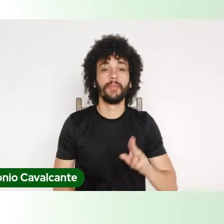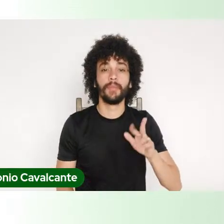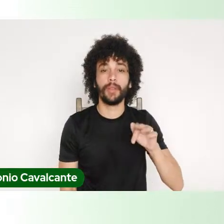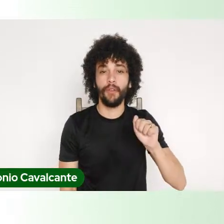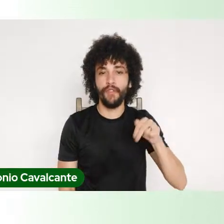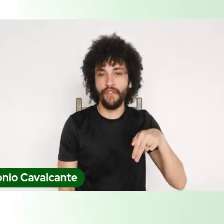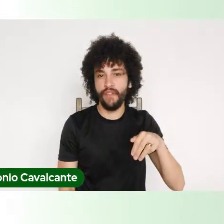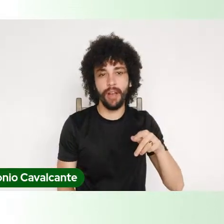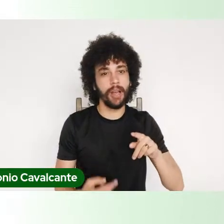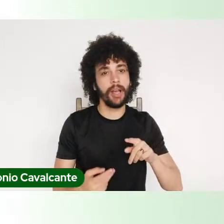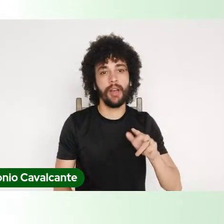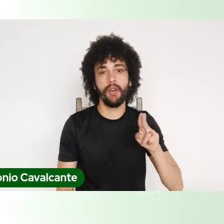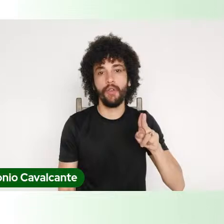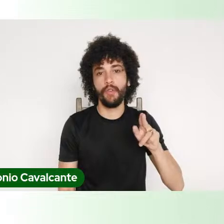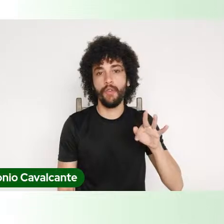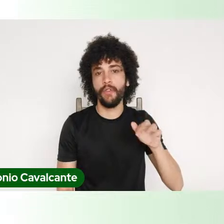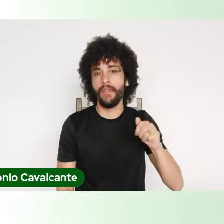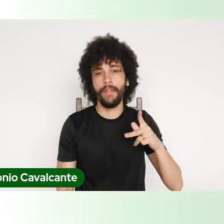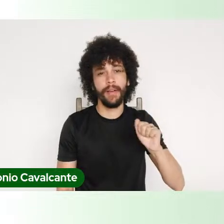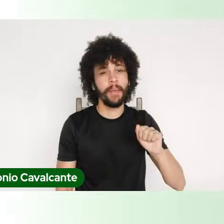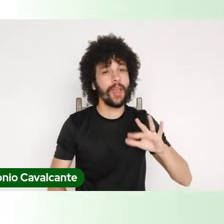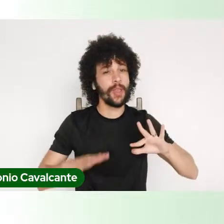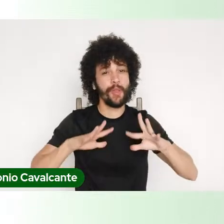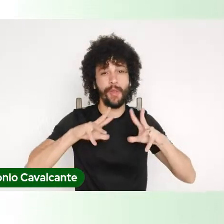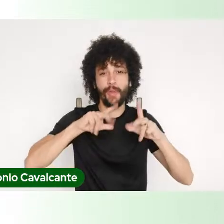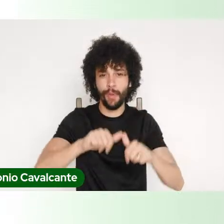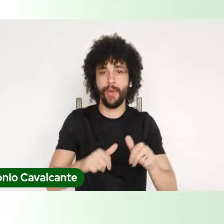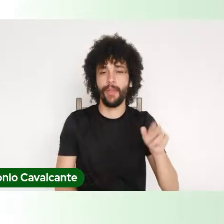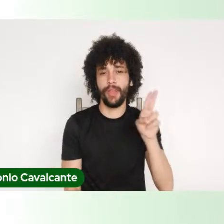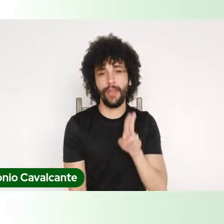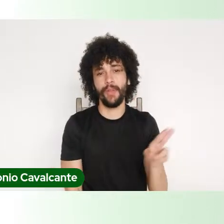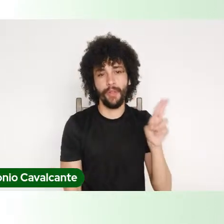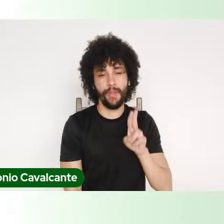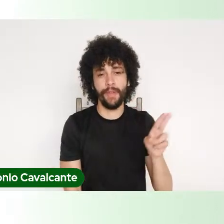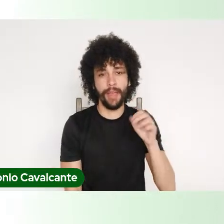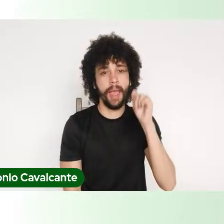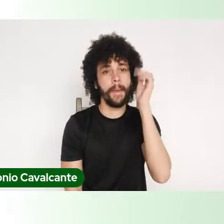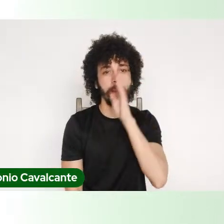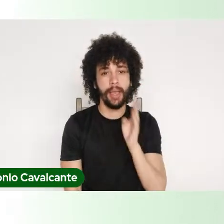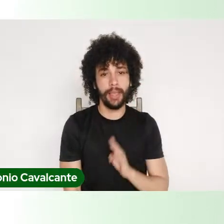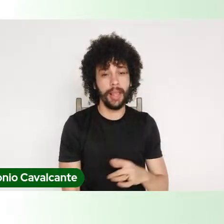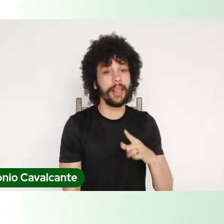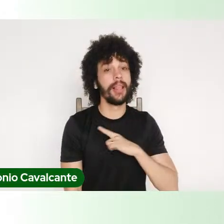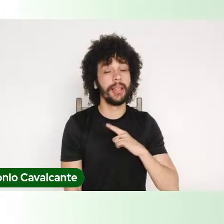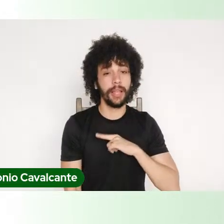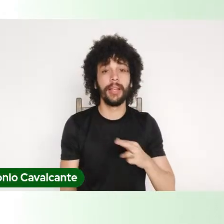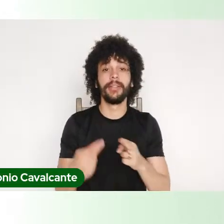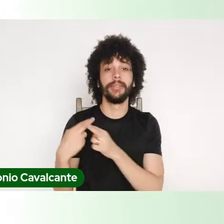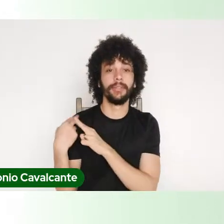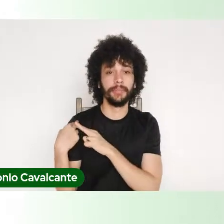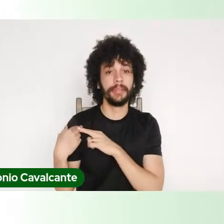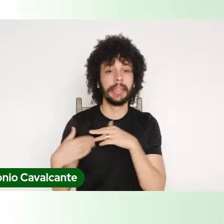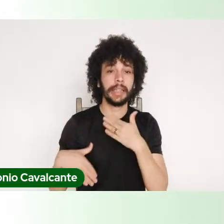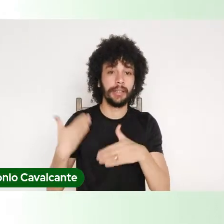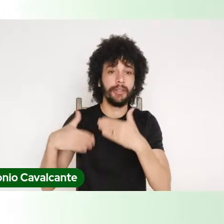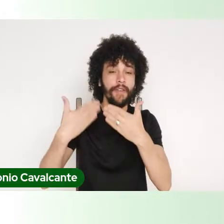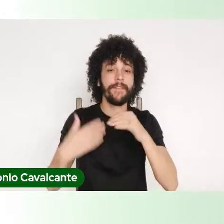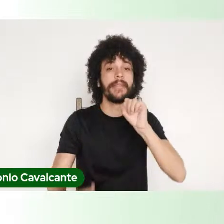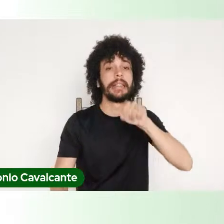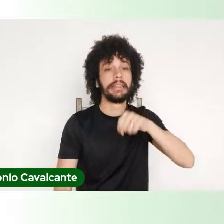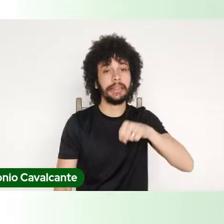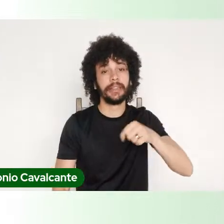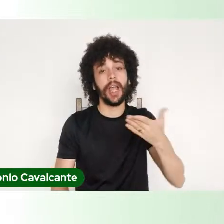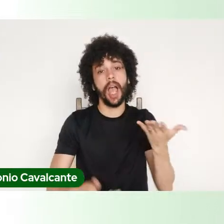a Unifap, todas as universidades brasileiras têm um papel a desenvolver nesse